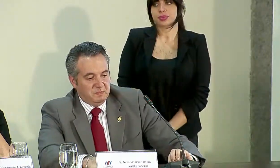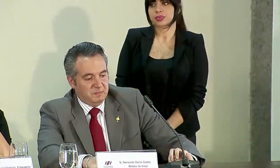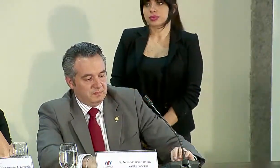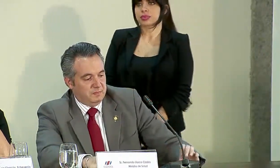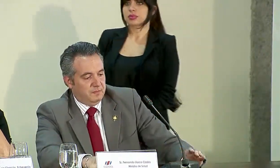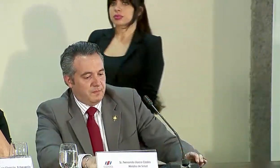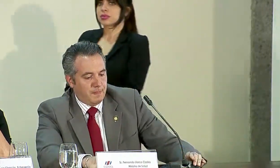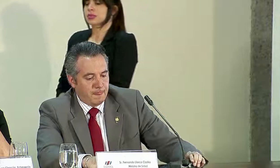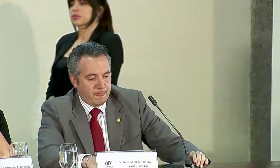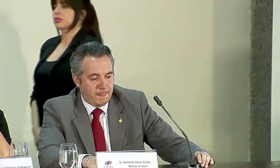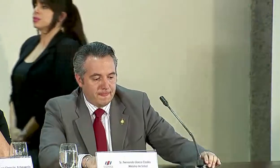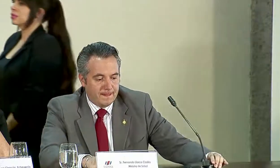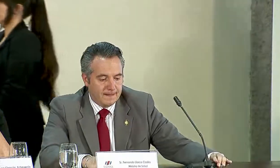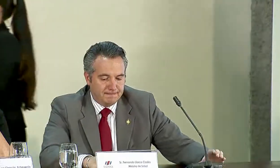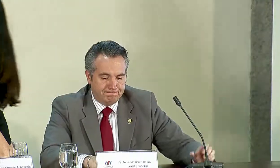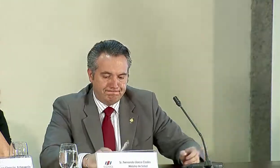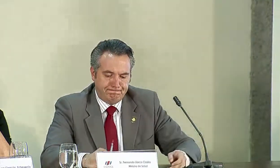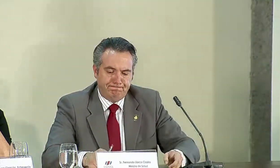Radio Mundamental.